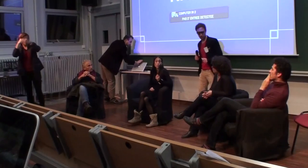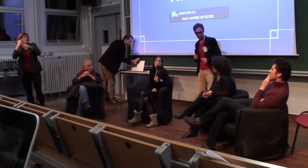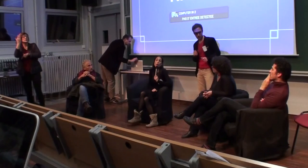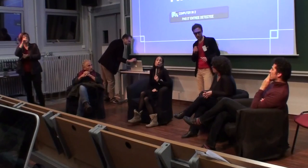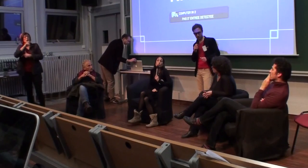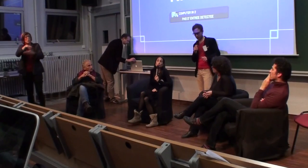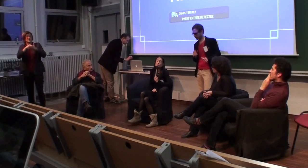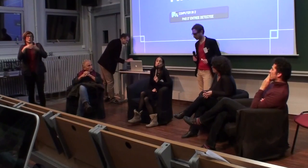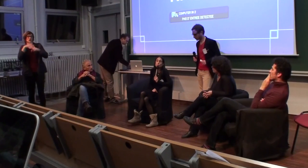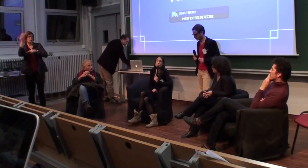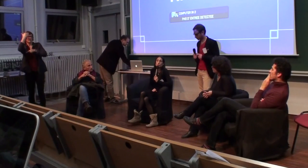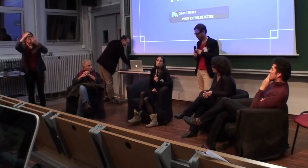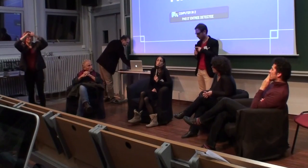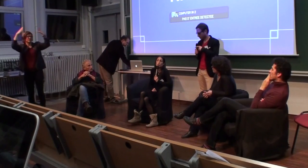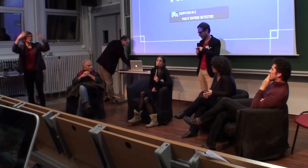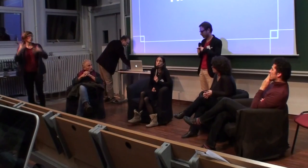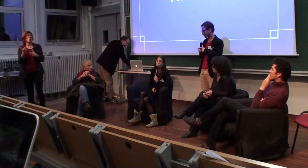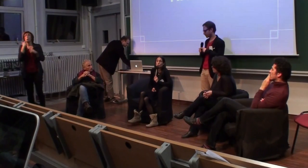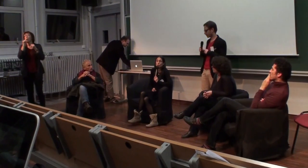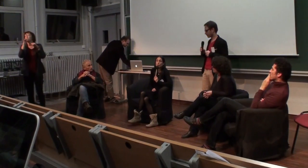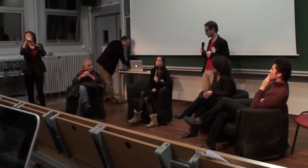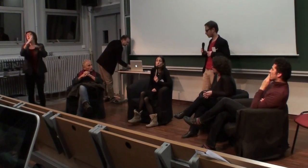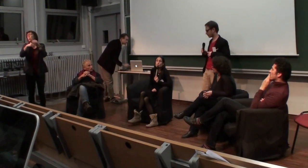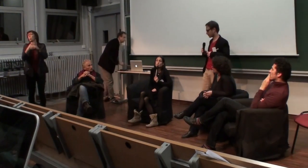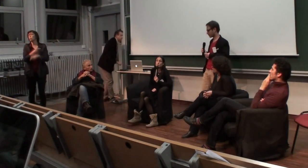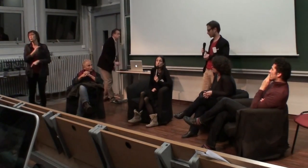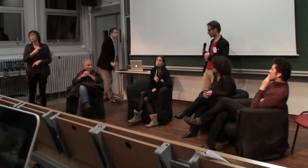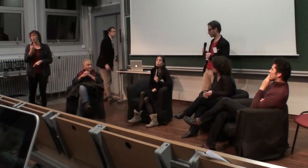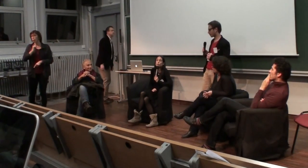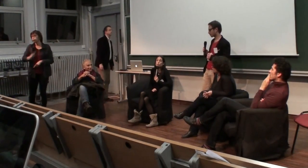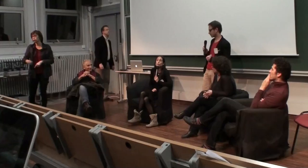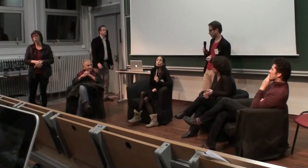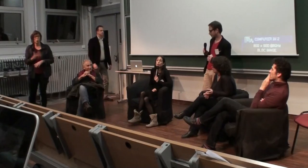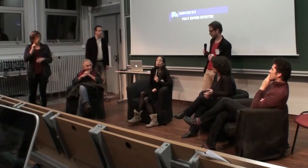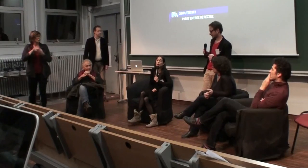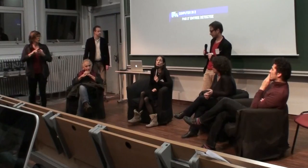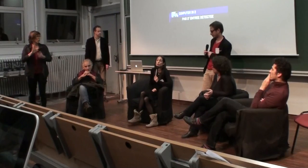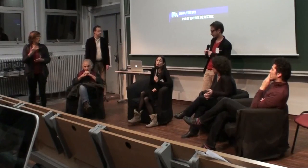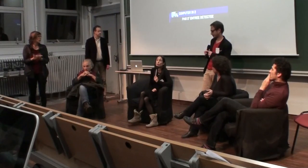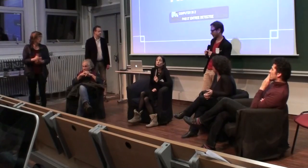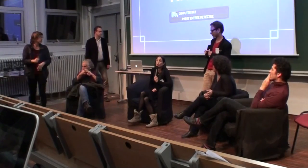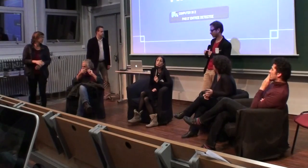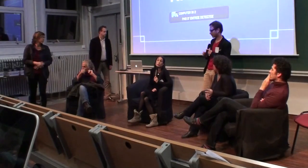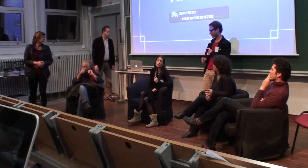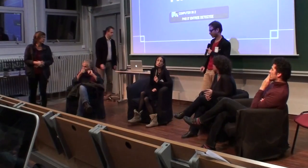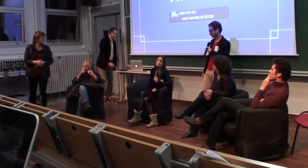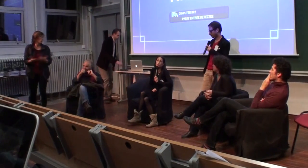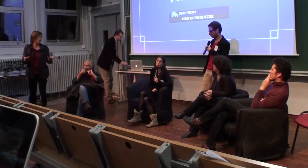Voilà, l'impasse sur la communauté médicale, en l'occurrence, l'élu, mais c'était pas non plus ce que nous, on voulait vraiment provoquer, c'était plus une